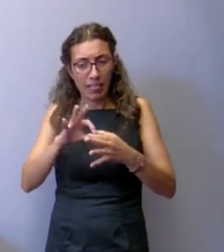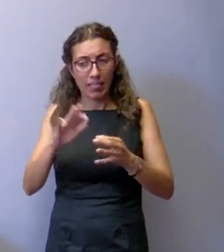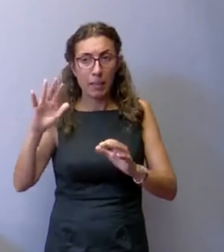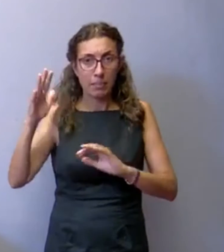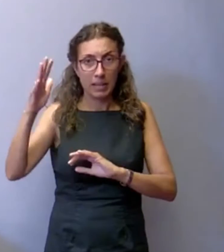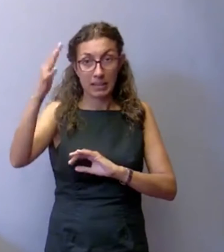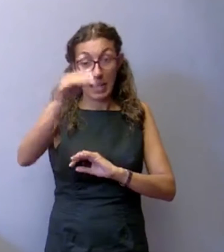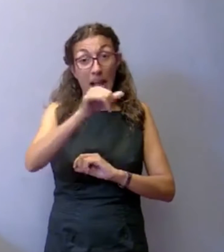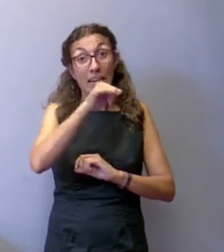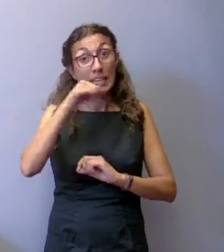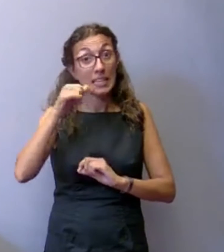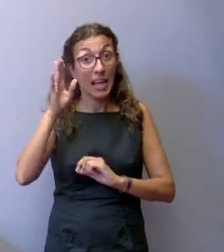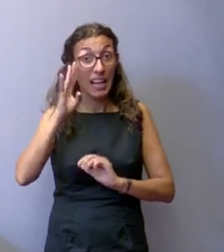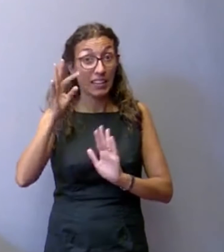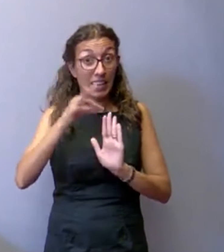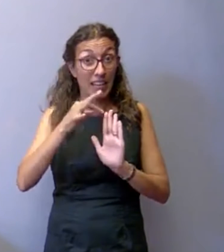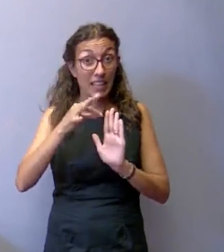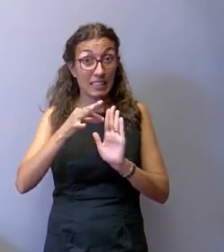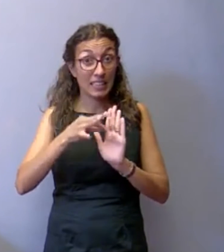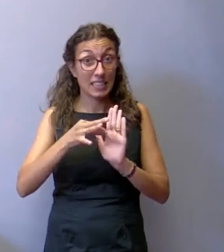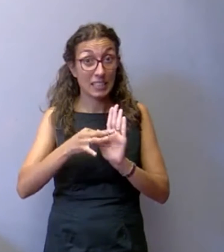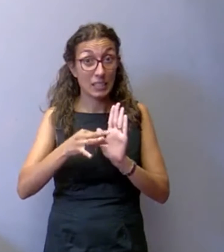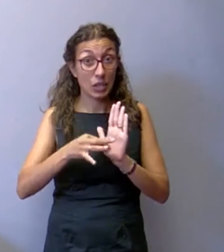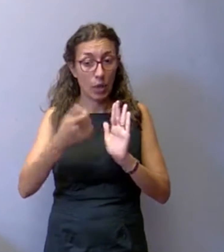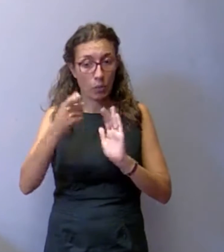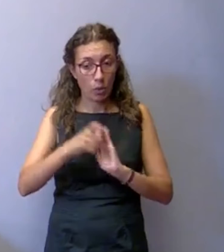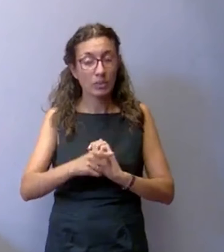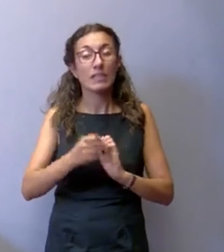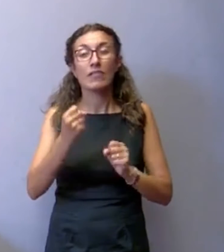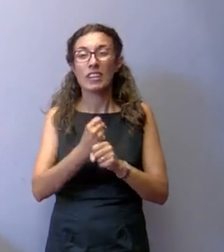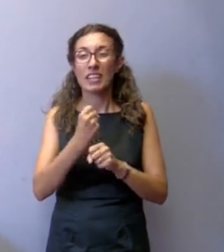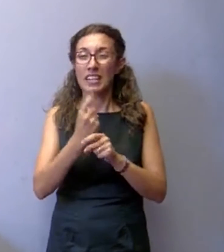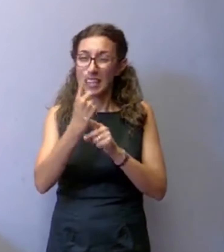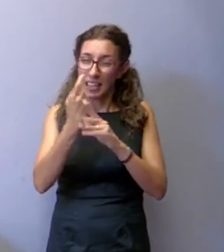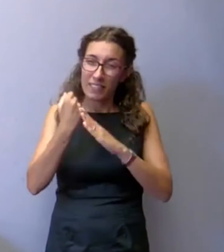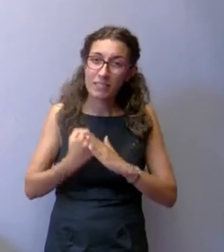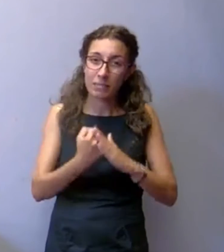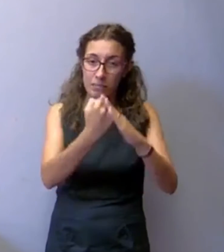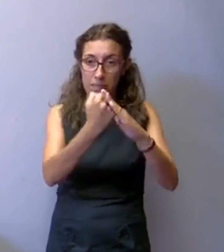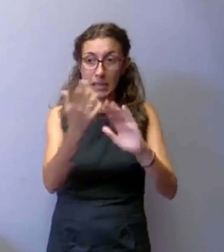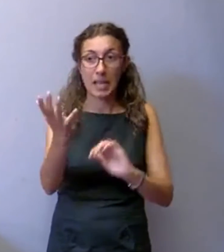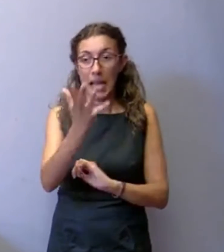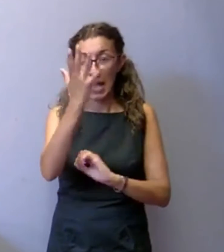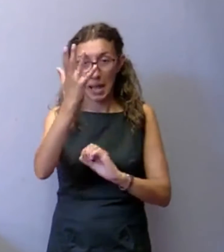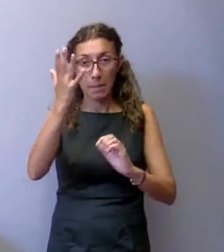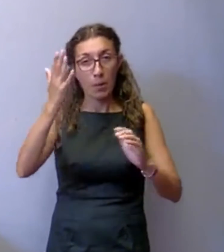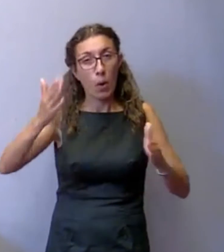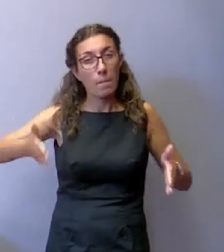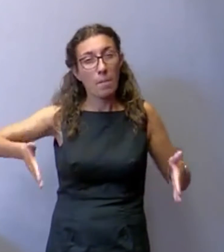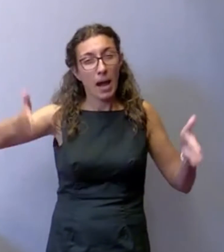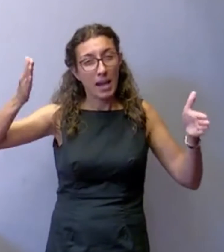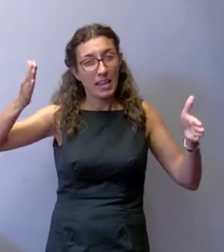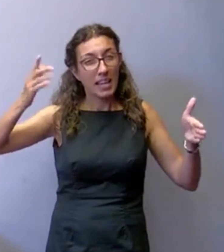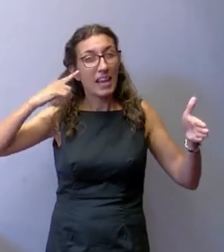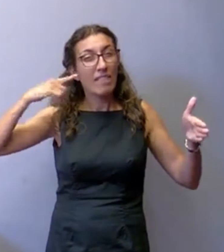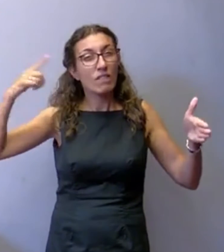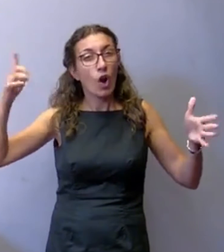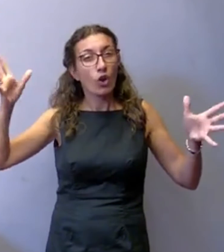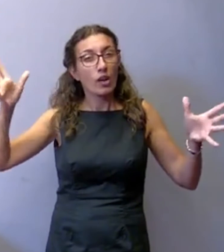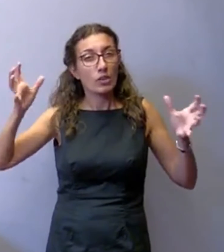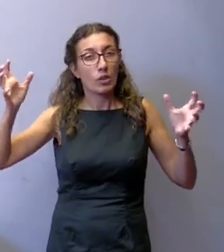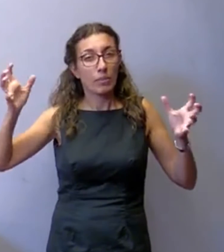di accorgimenti per incrementare la sostenibilità dell'opera tra i quali l'installazione di barriere con assorbenti.